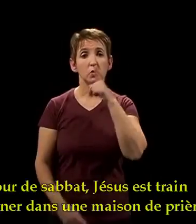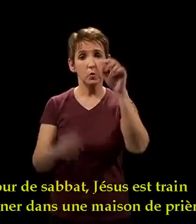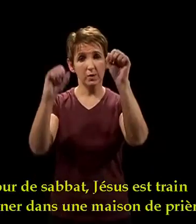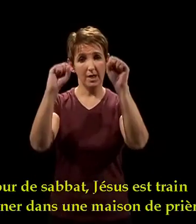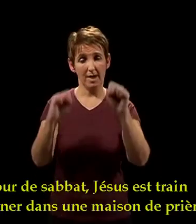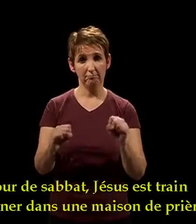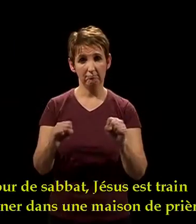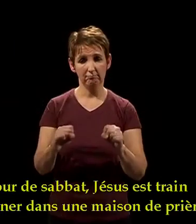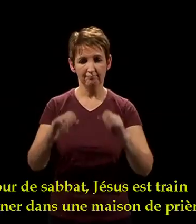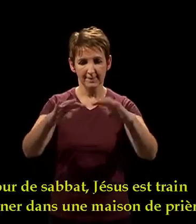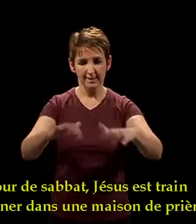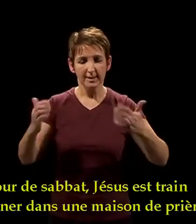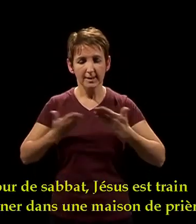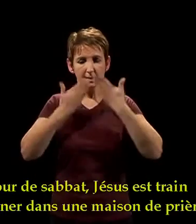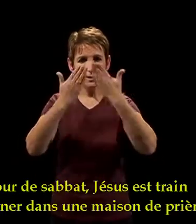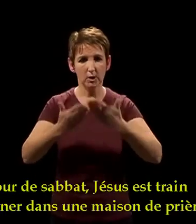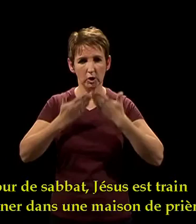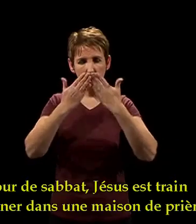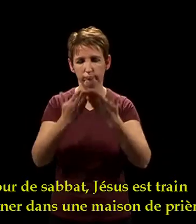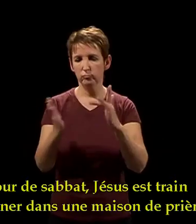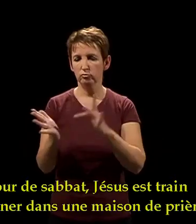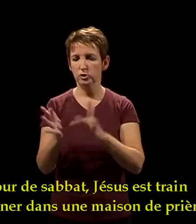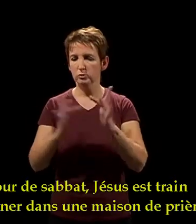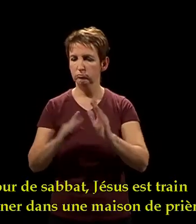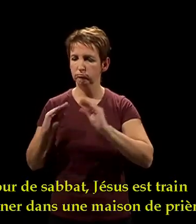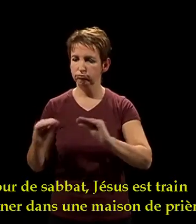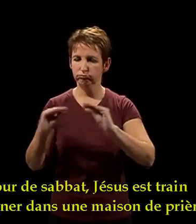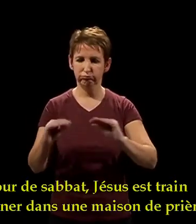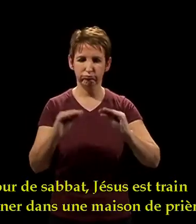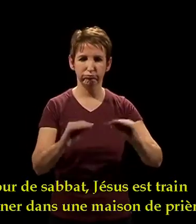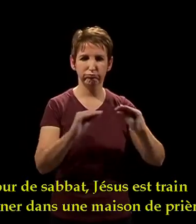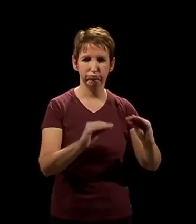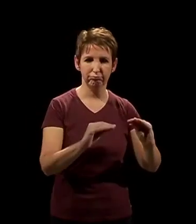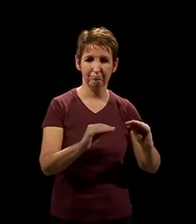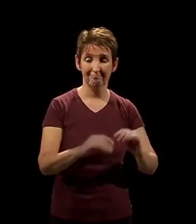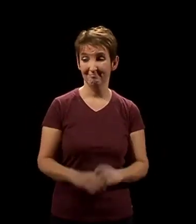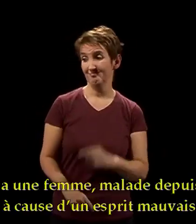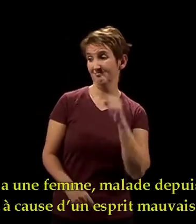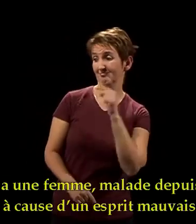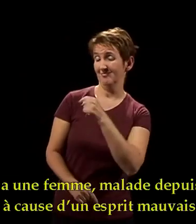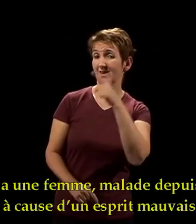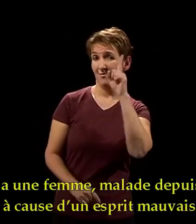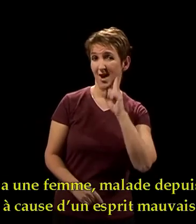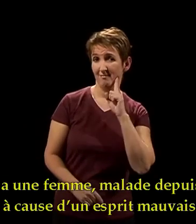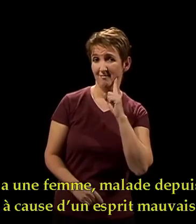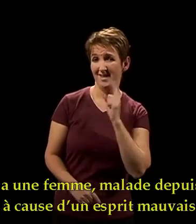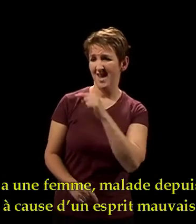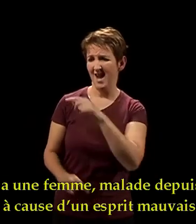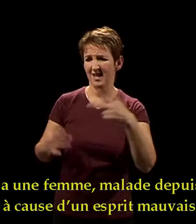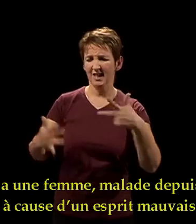Un jour de sabbat, Jésus est en train d'enseigner dans une maison de prière. Là, il y a une